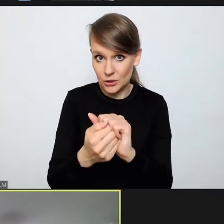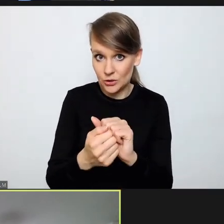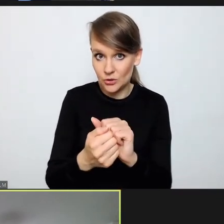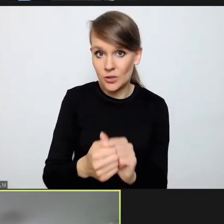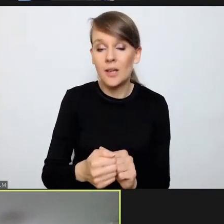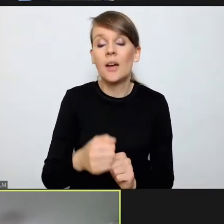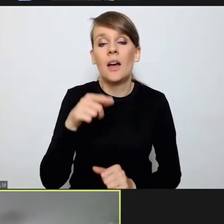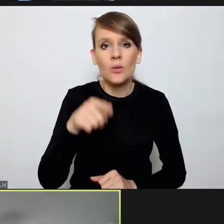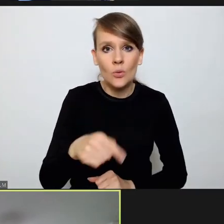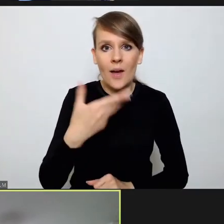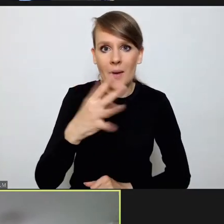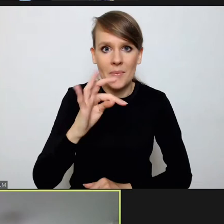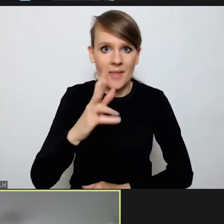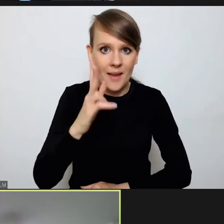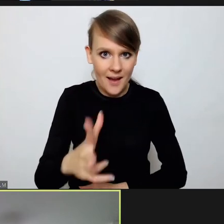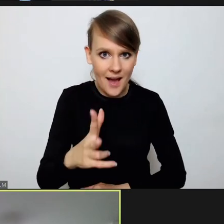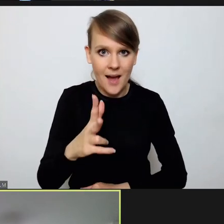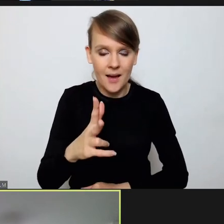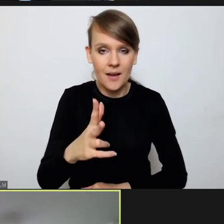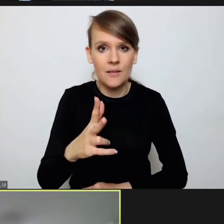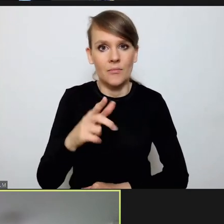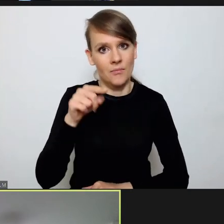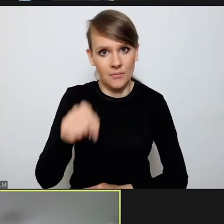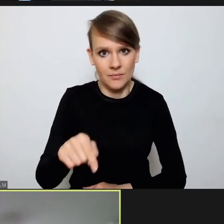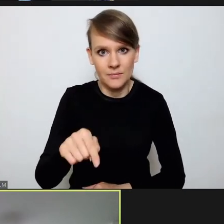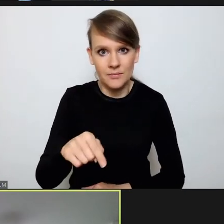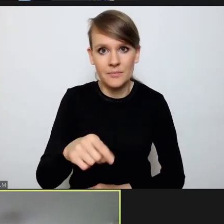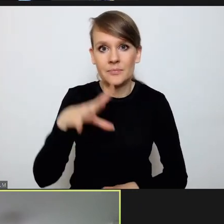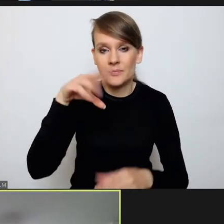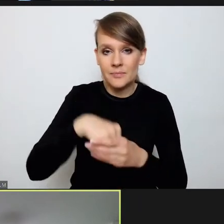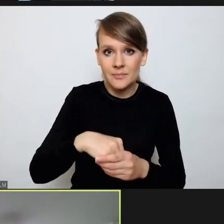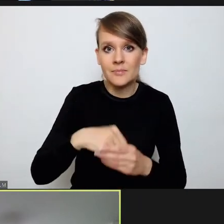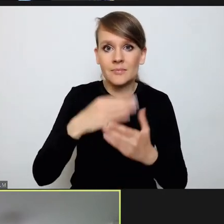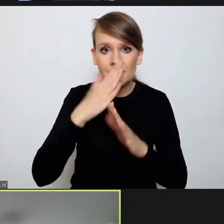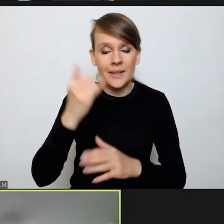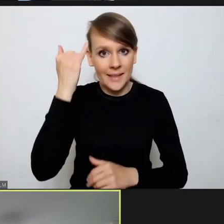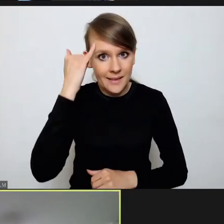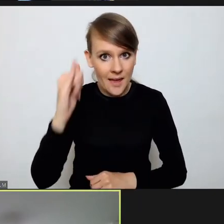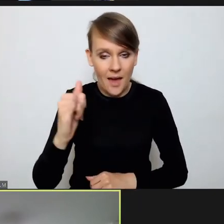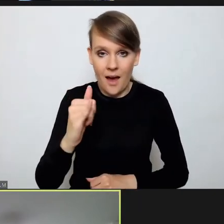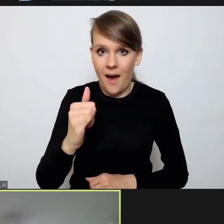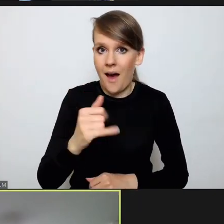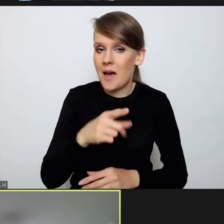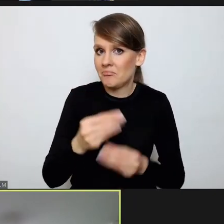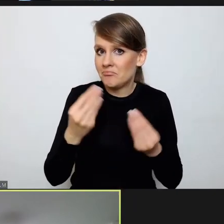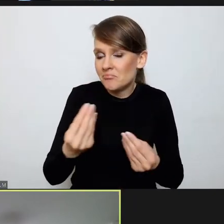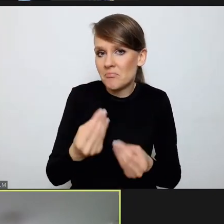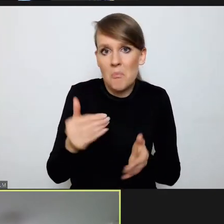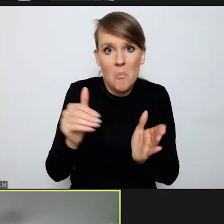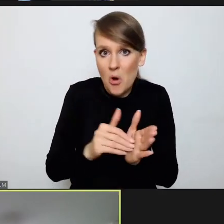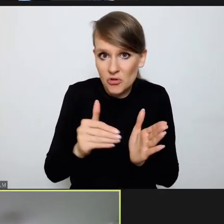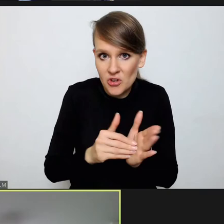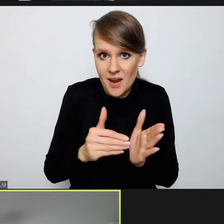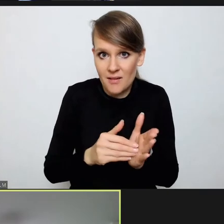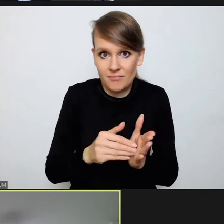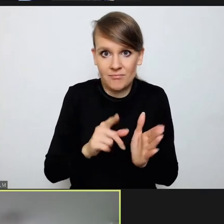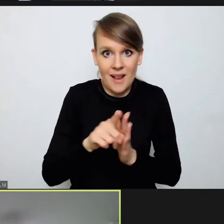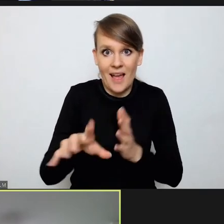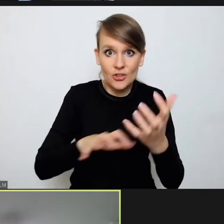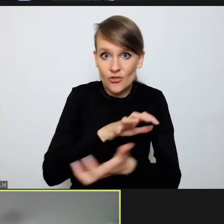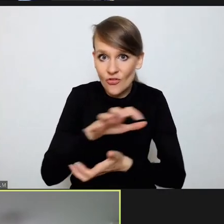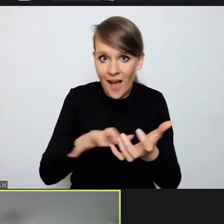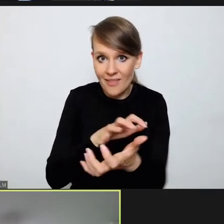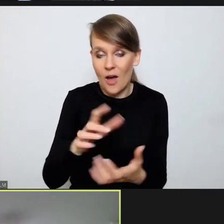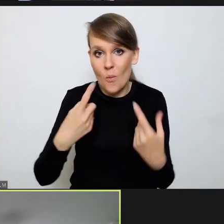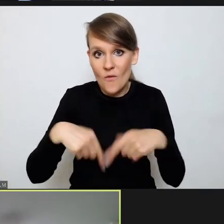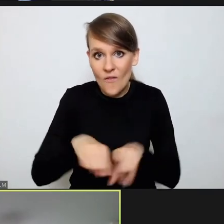funkcjonowanie MTK jako przejawu idei bardzo szczytnej i bardzo potrzebnej chyba dla świata obywatelskiego, dla